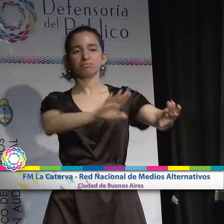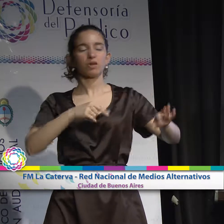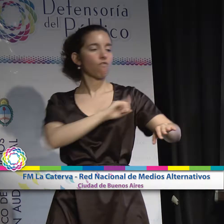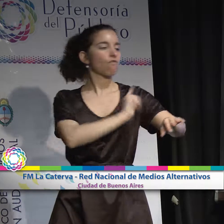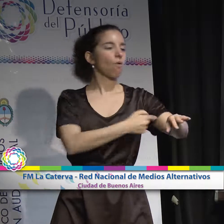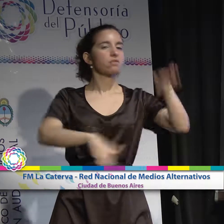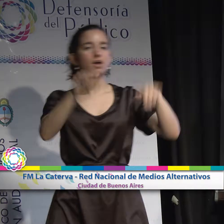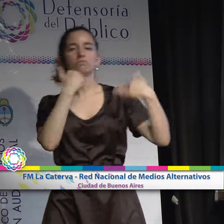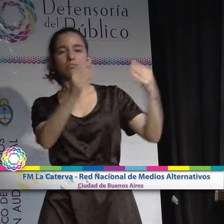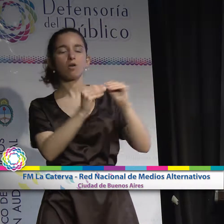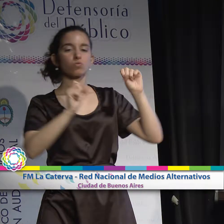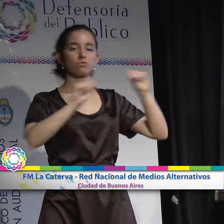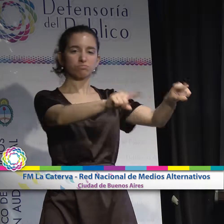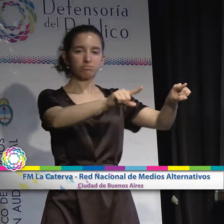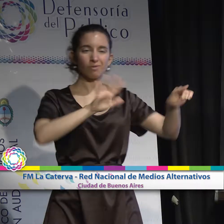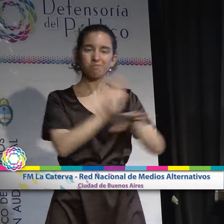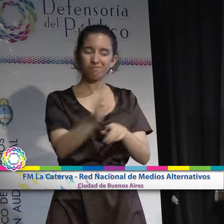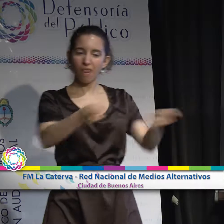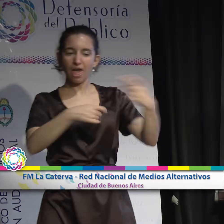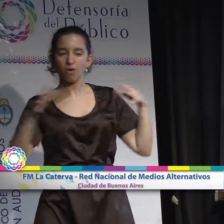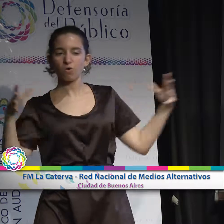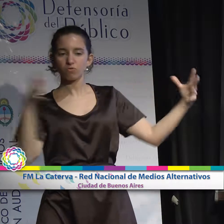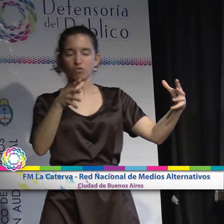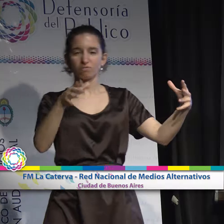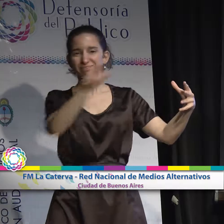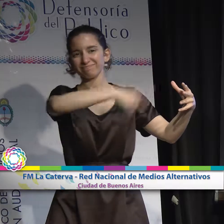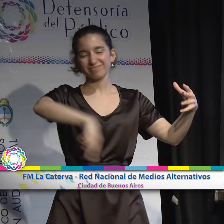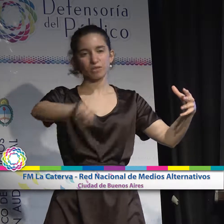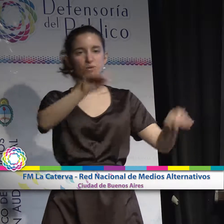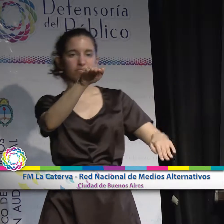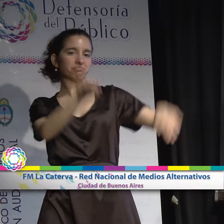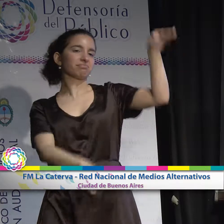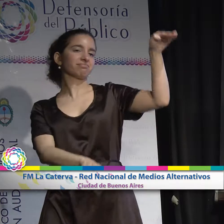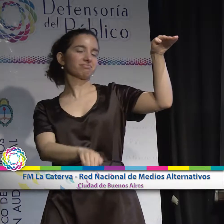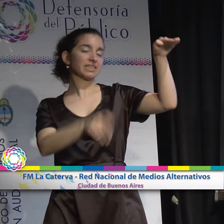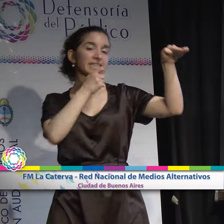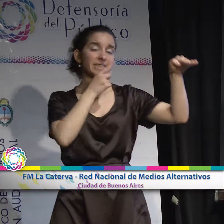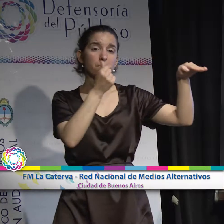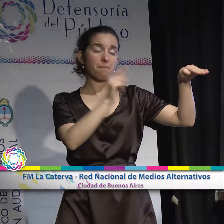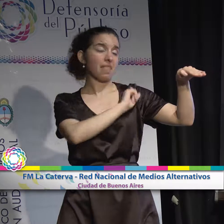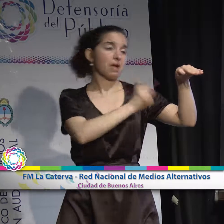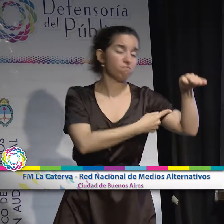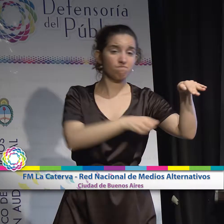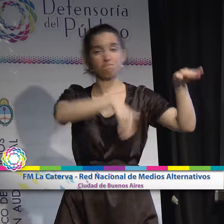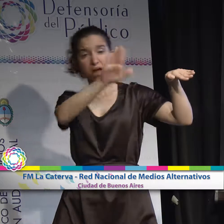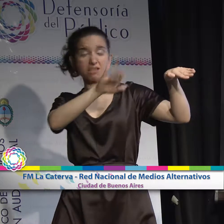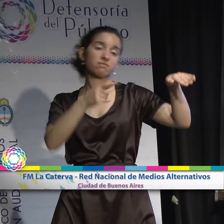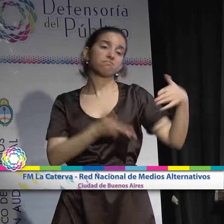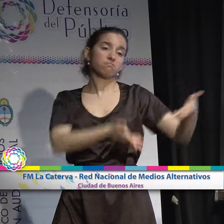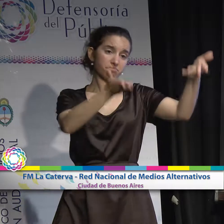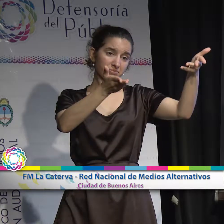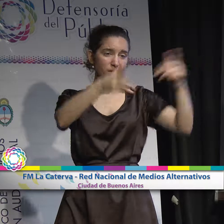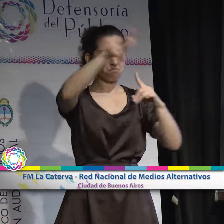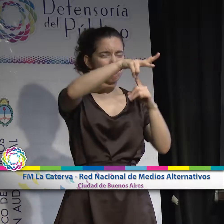fuerte, que en la lógica mercantil equivale a privilegiar siempre al que tenga más poder económico para poder poner una